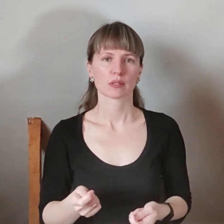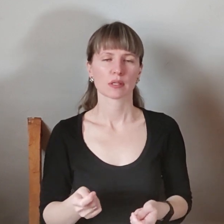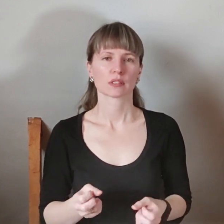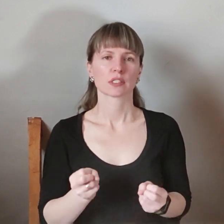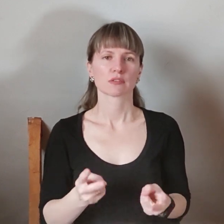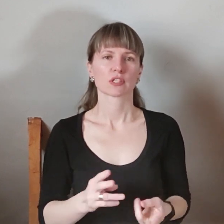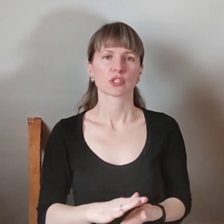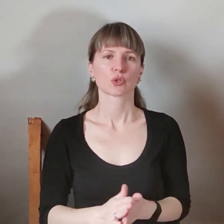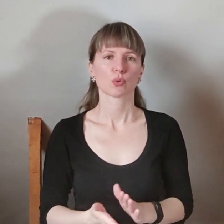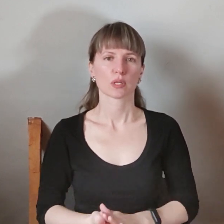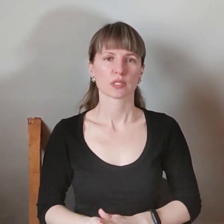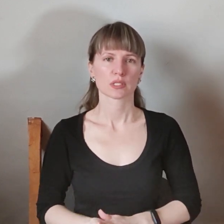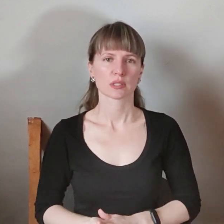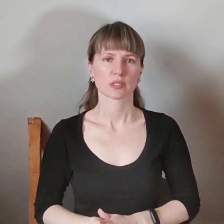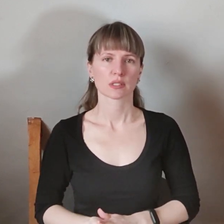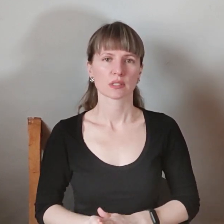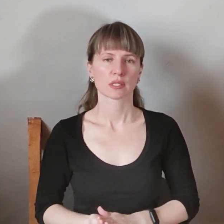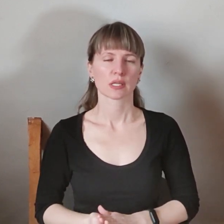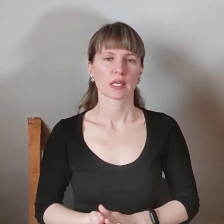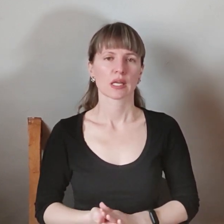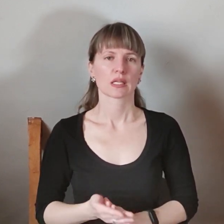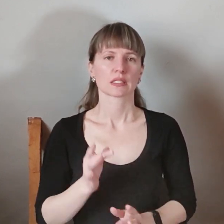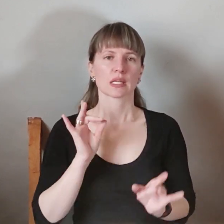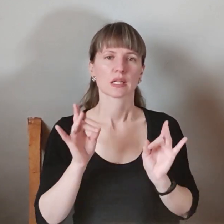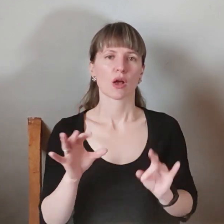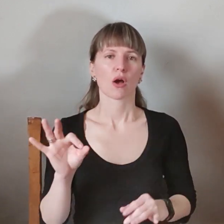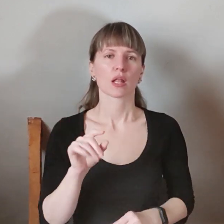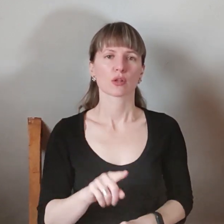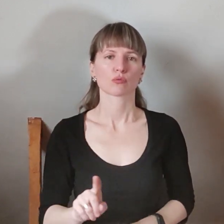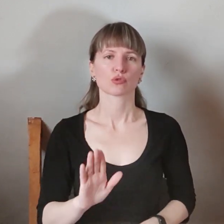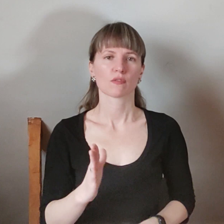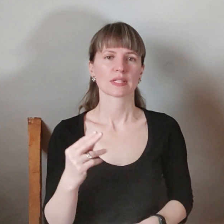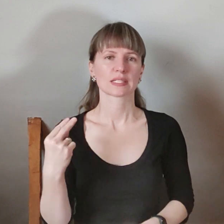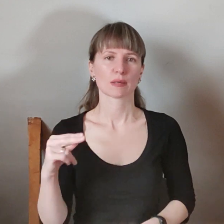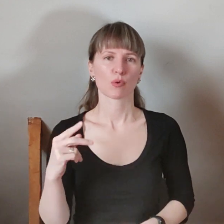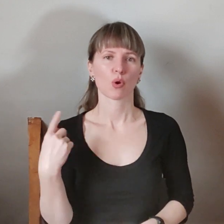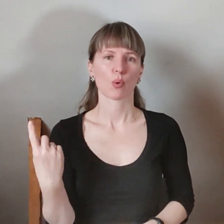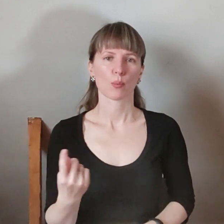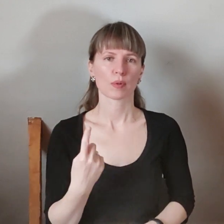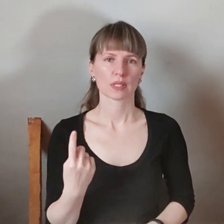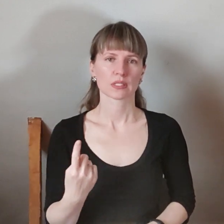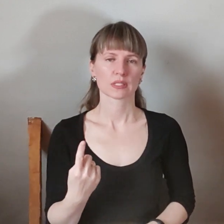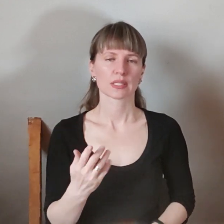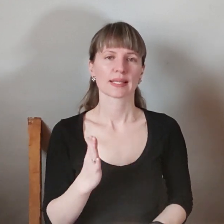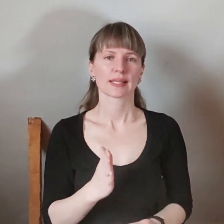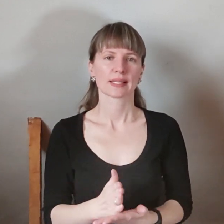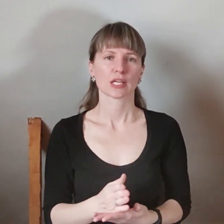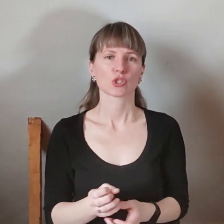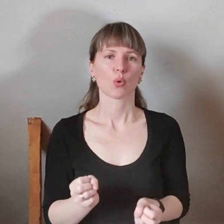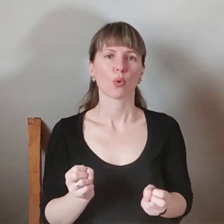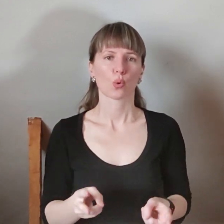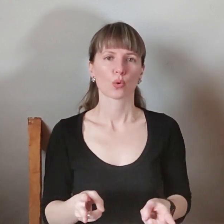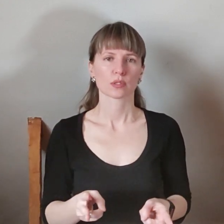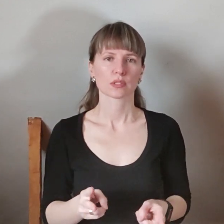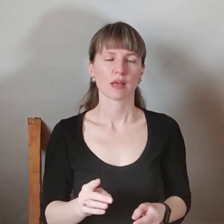ситуаций. Сигнал «Анализирує» он о том, що в Запорожській області є угроза «Воздушна